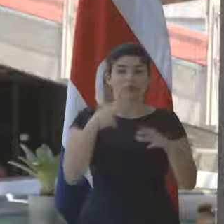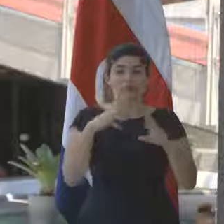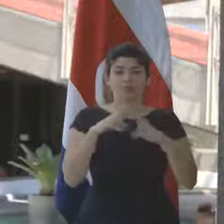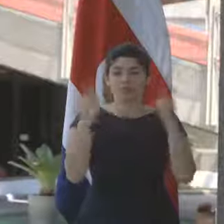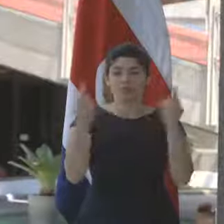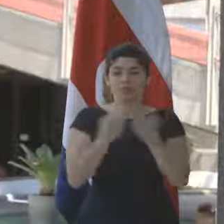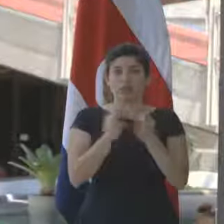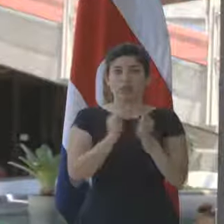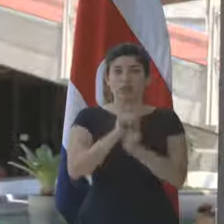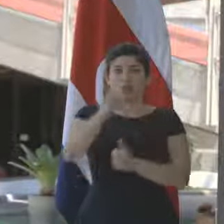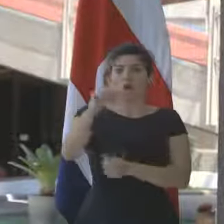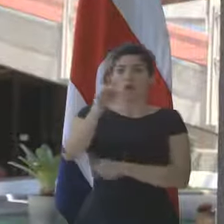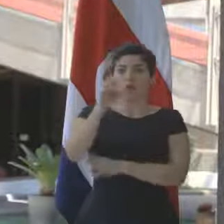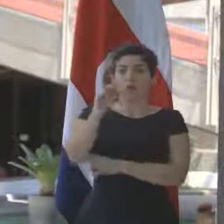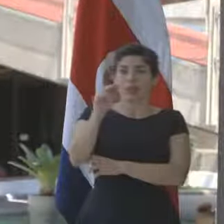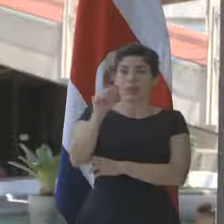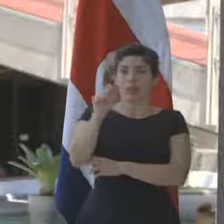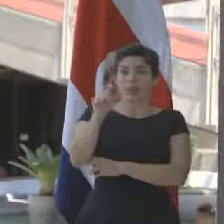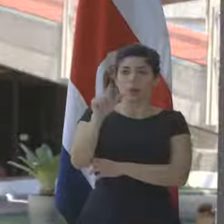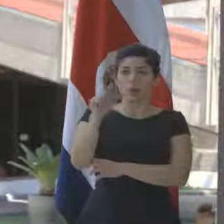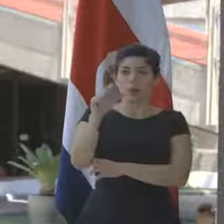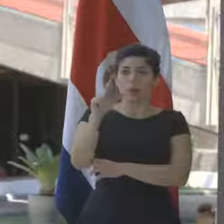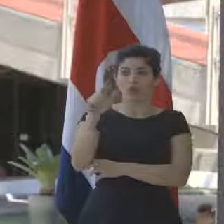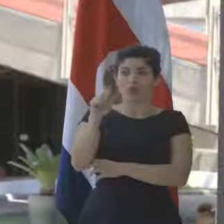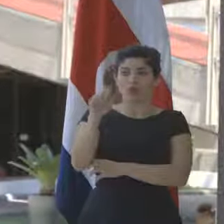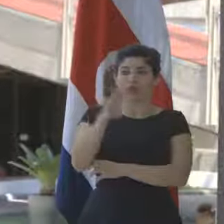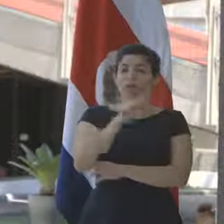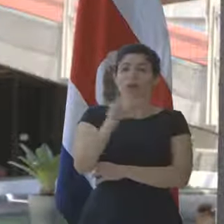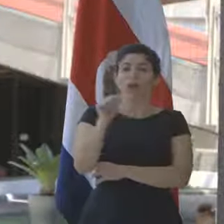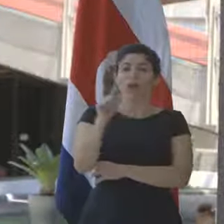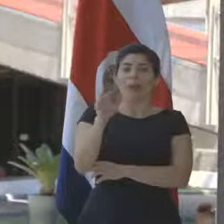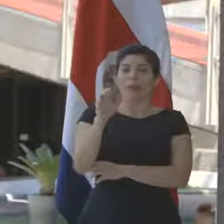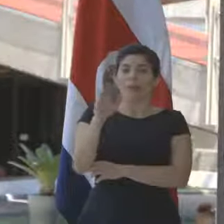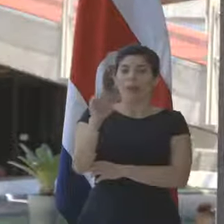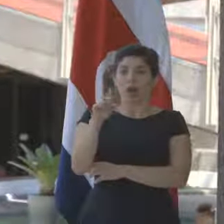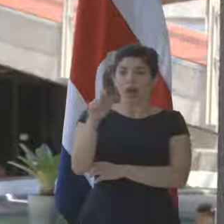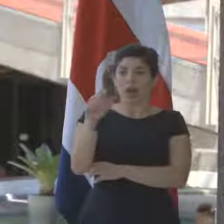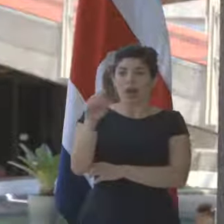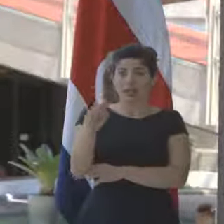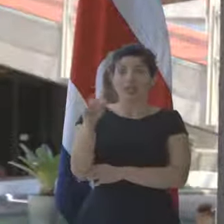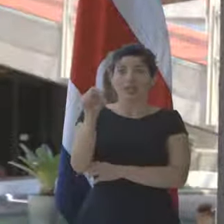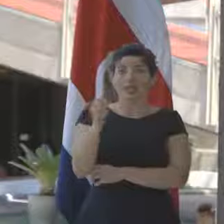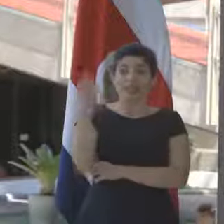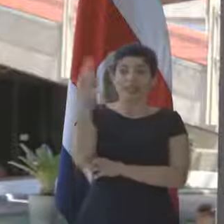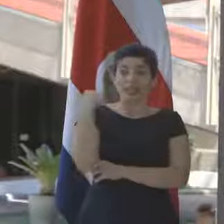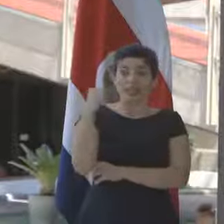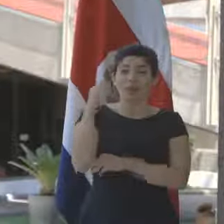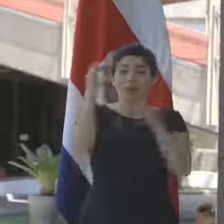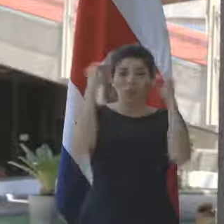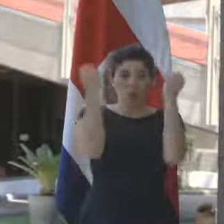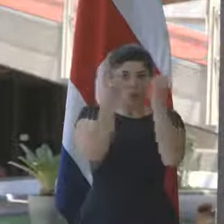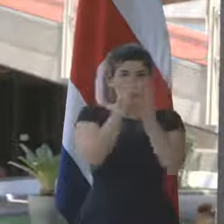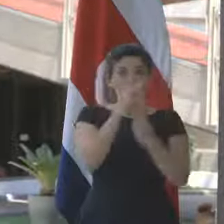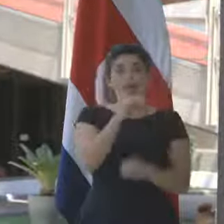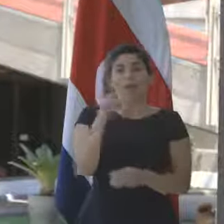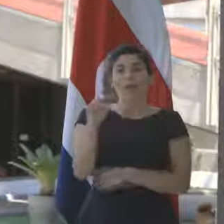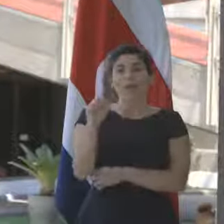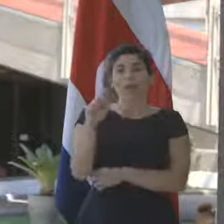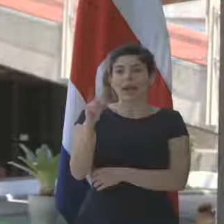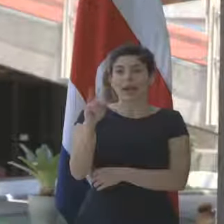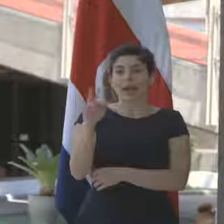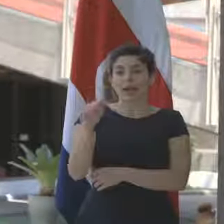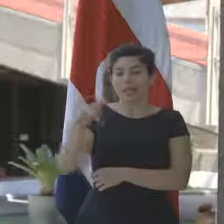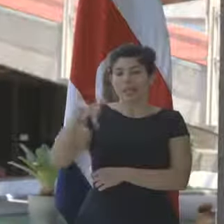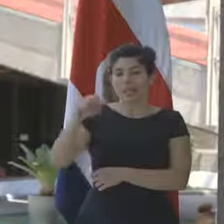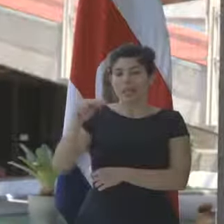don José Manuel Arroyo y don Rodrigo Alberto Carazo. El sábado anterior la tuve con don Tony y con doña Margarita Penón. No